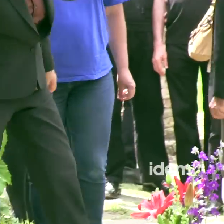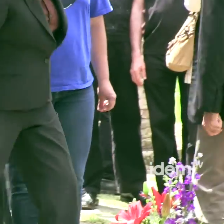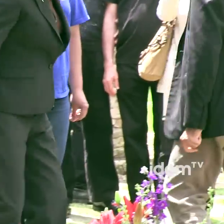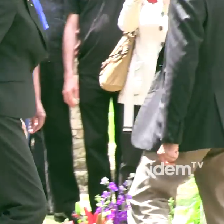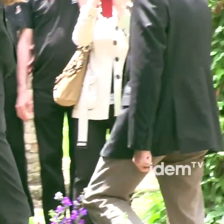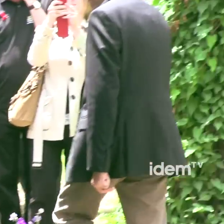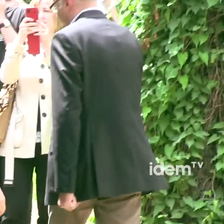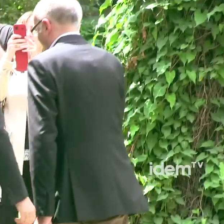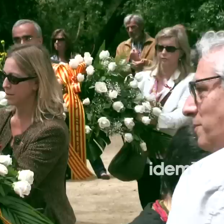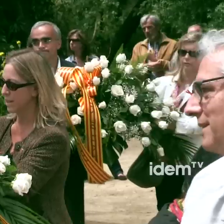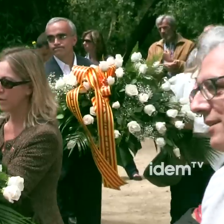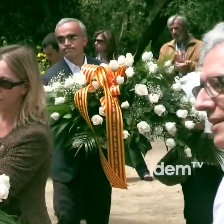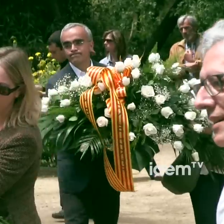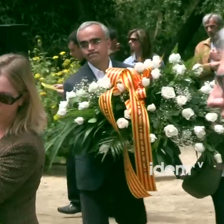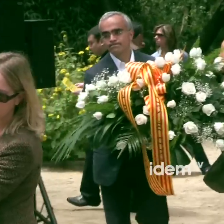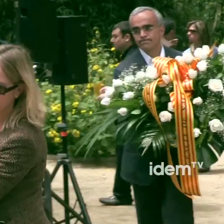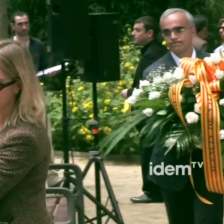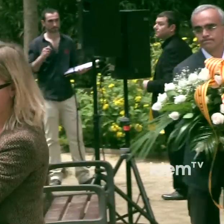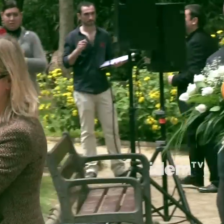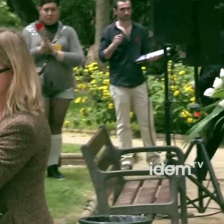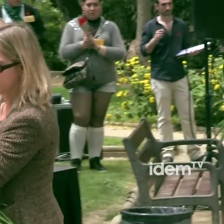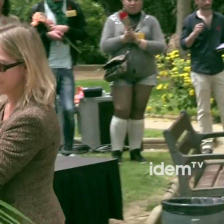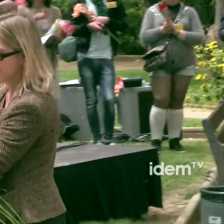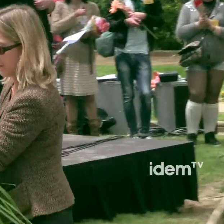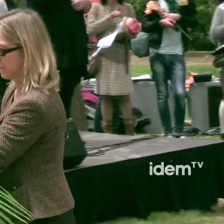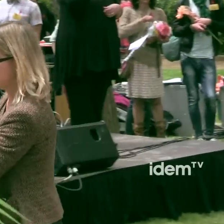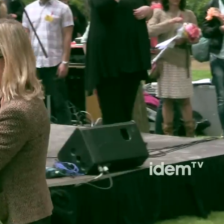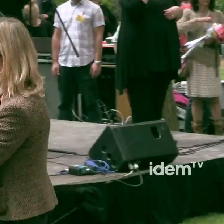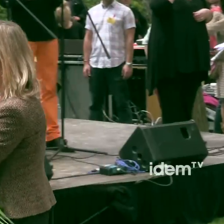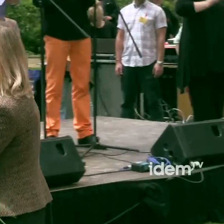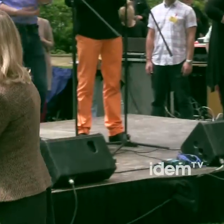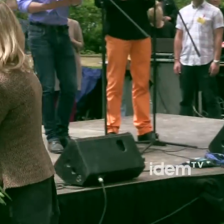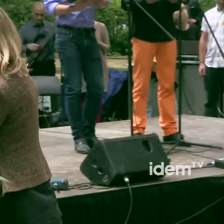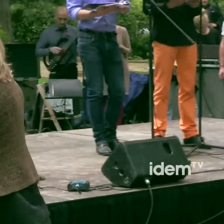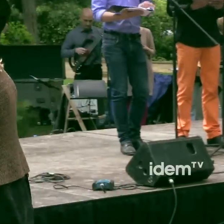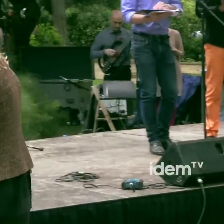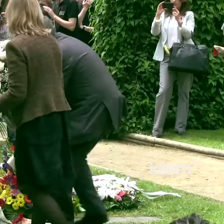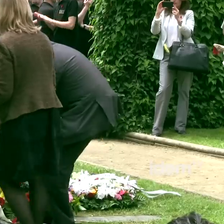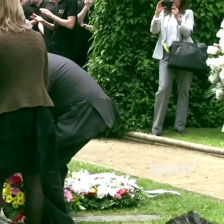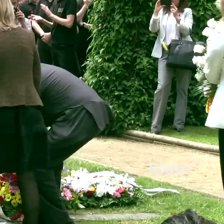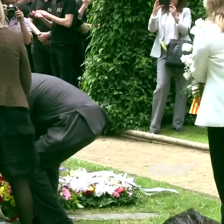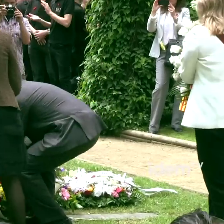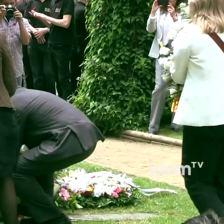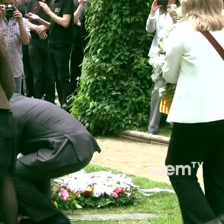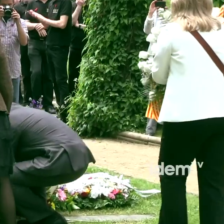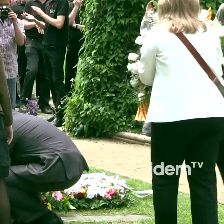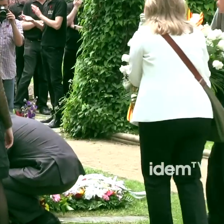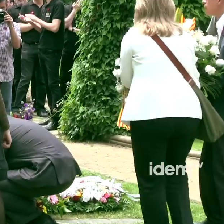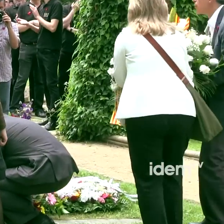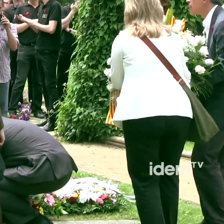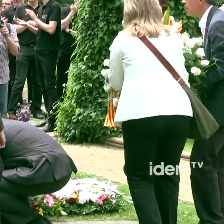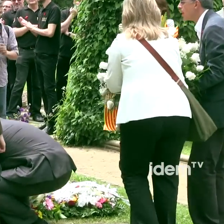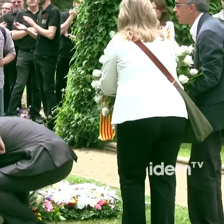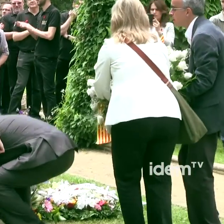dels seus inicis, la Sida ha fet més de 25 milions de morts a tot el món. Més de 10.000 a Catalunya. I encara avui